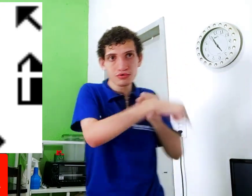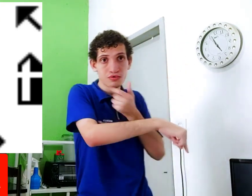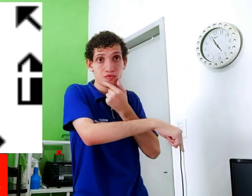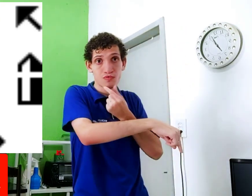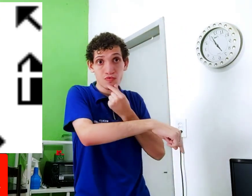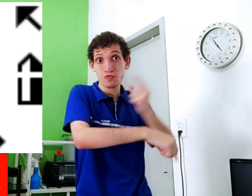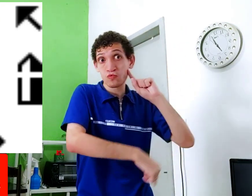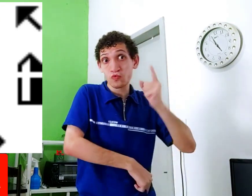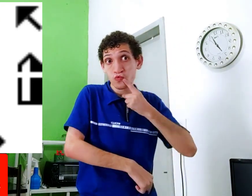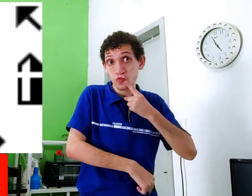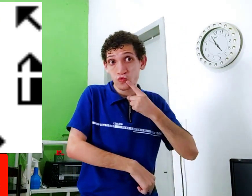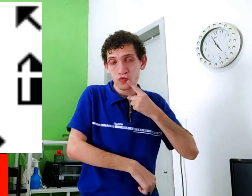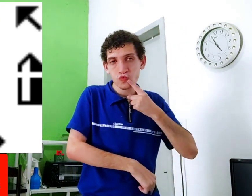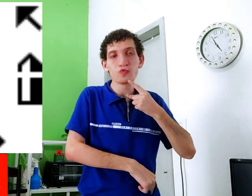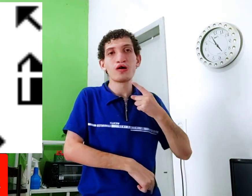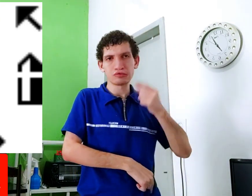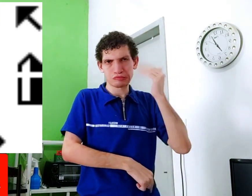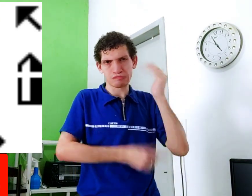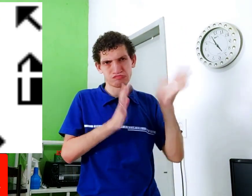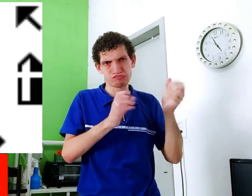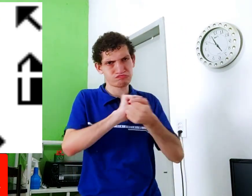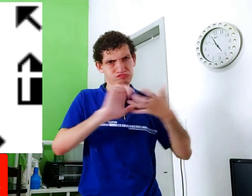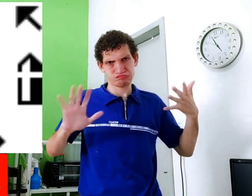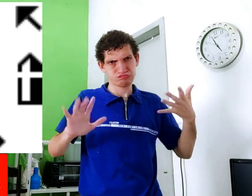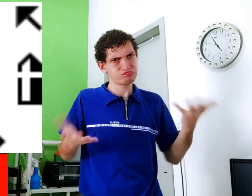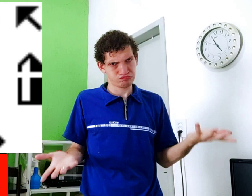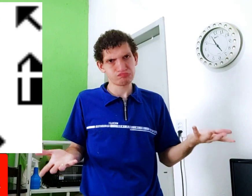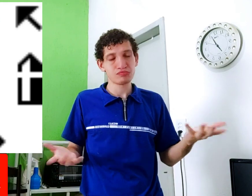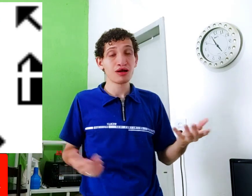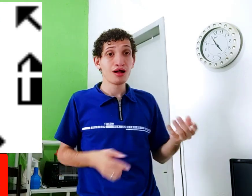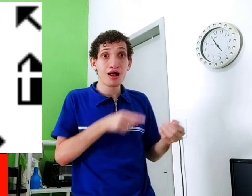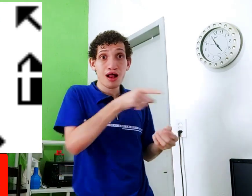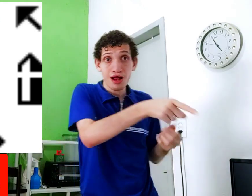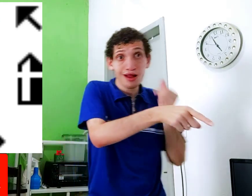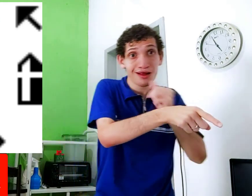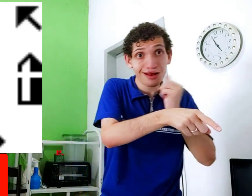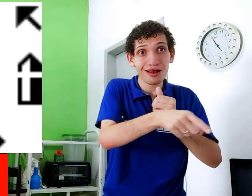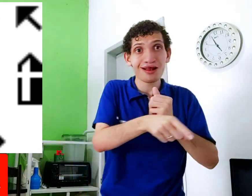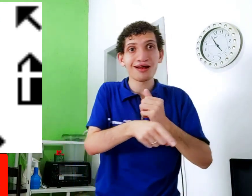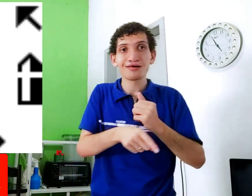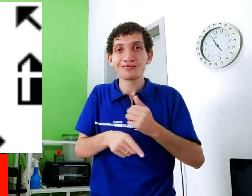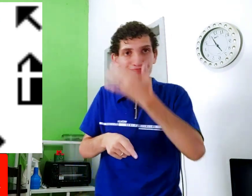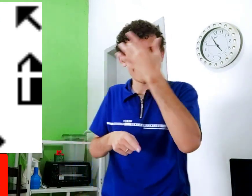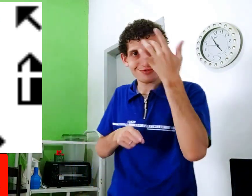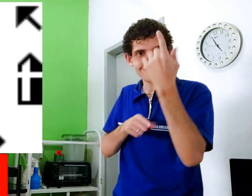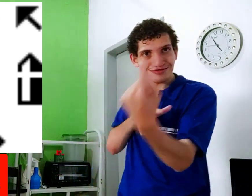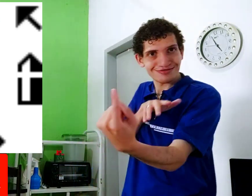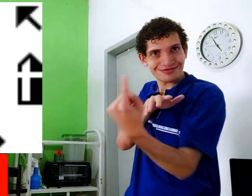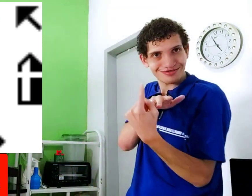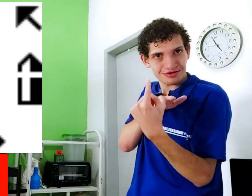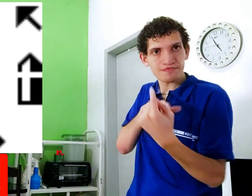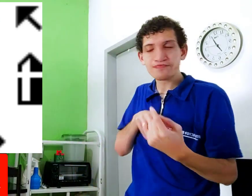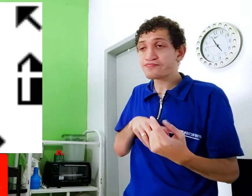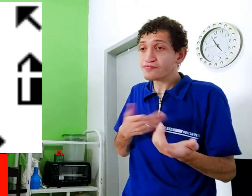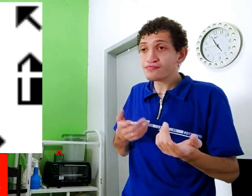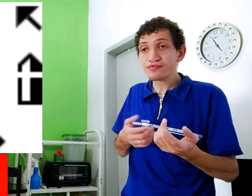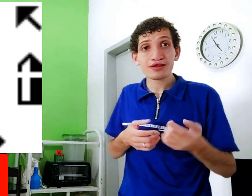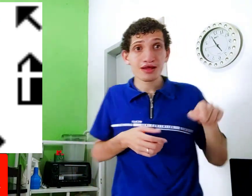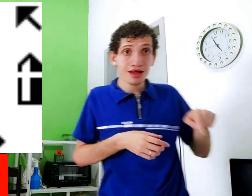ela era ouvinte, e o homem surdo sabia libras, né, doente. Aí, a mulher estava lá no balcão, tinha um